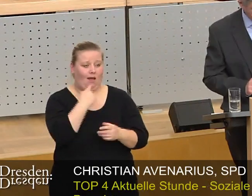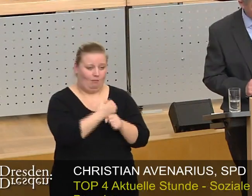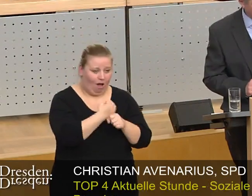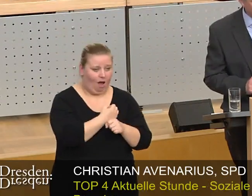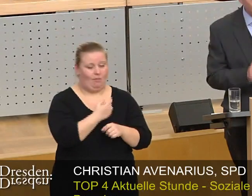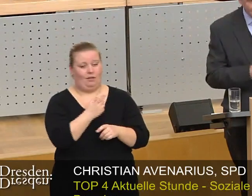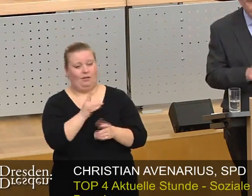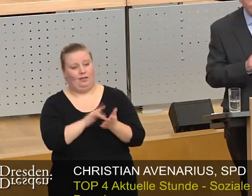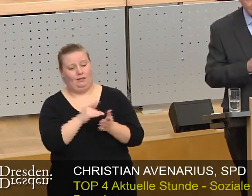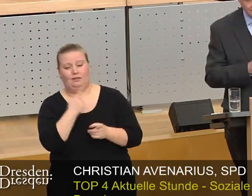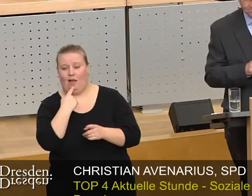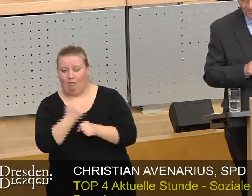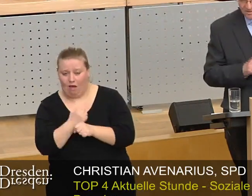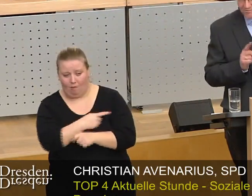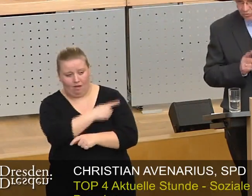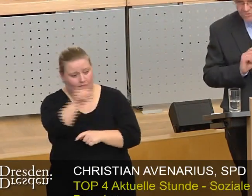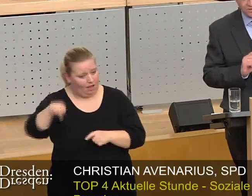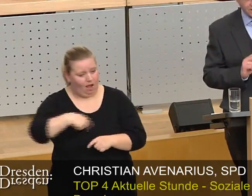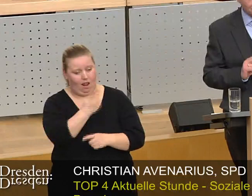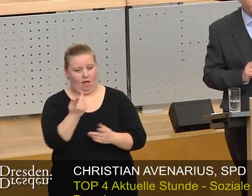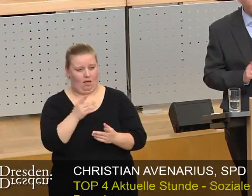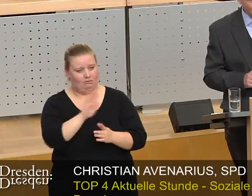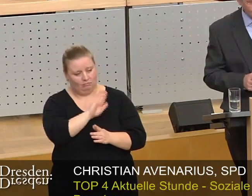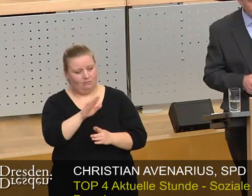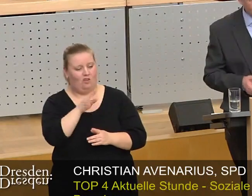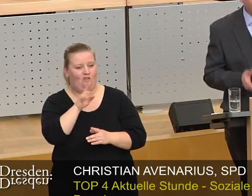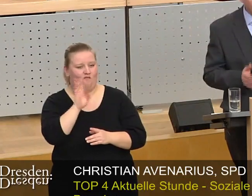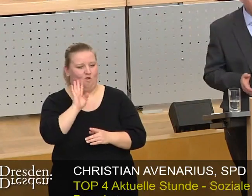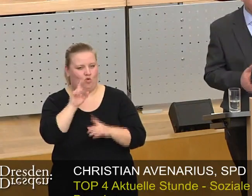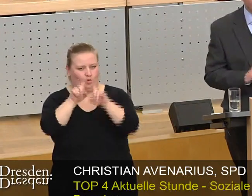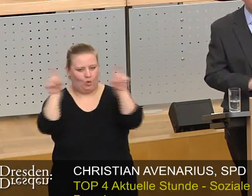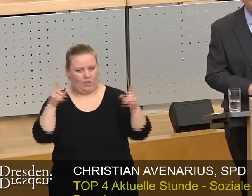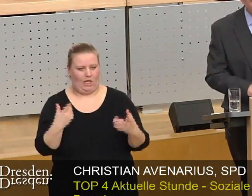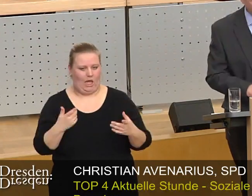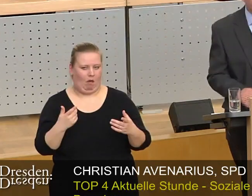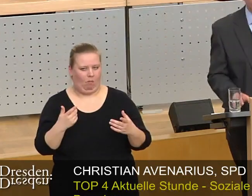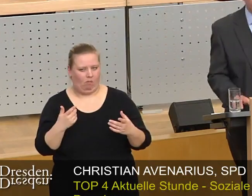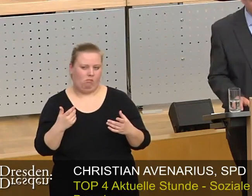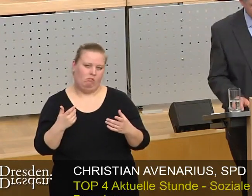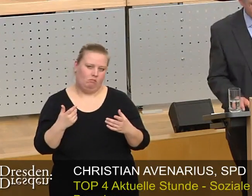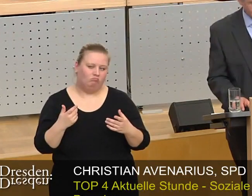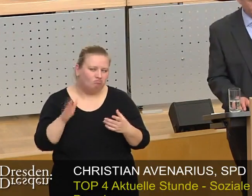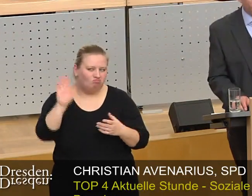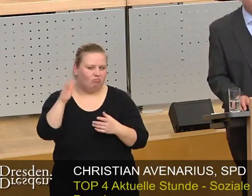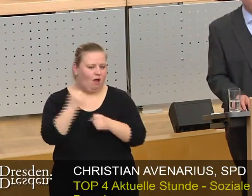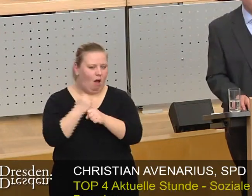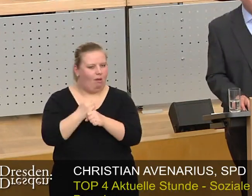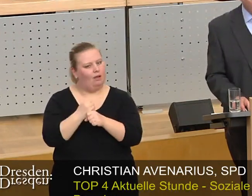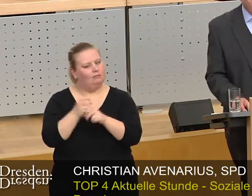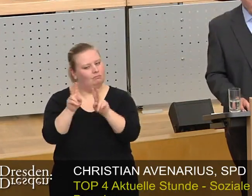Sachbearbeiter, die den Wohnungsunternehmen ihre Arbeit entweder schwerer oder leichter machen.